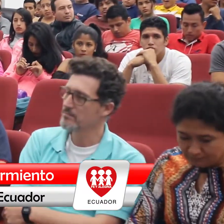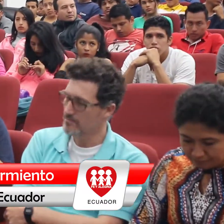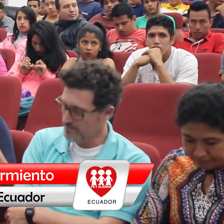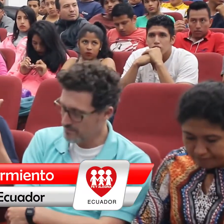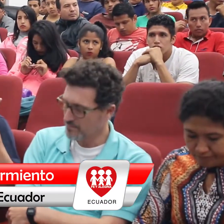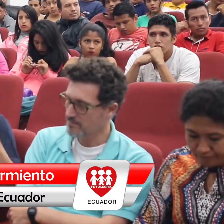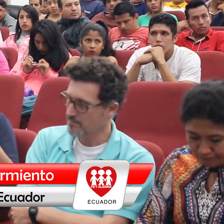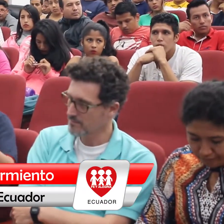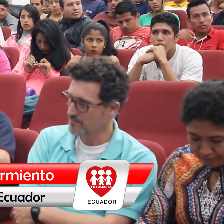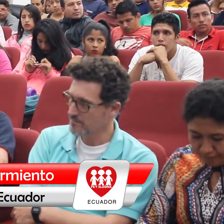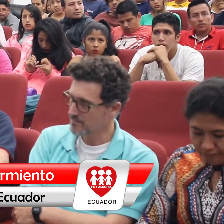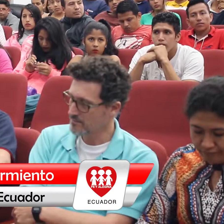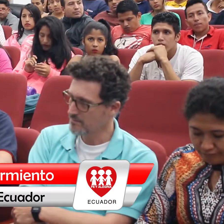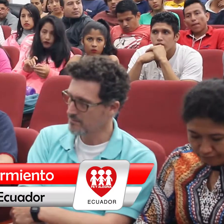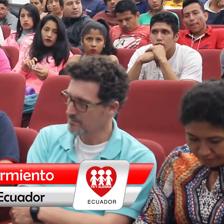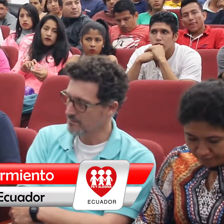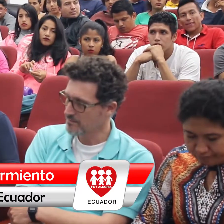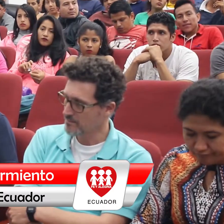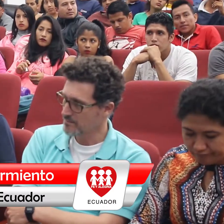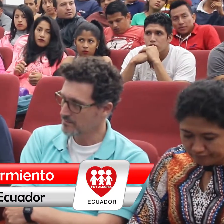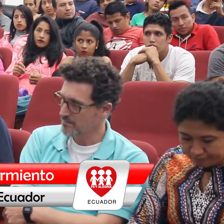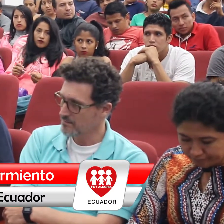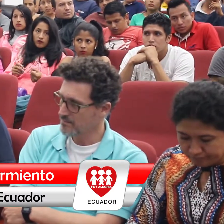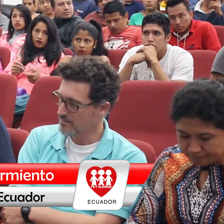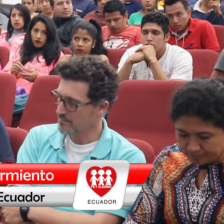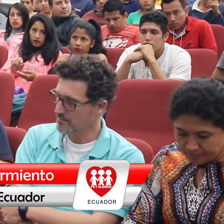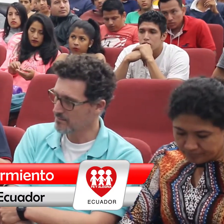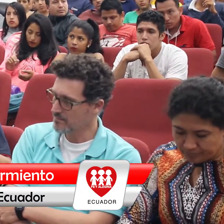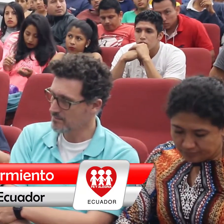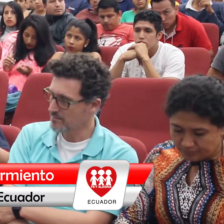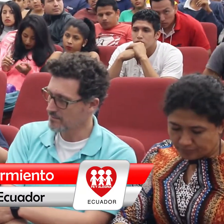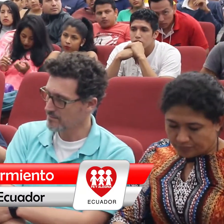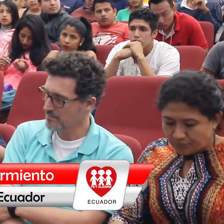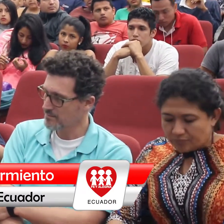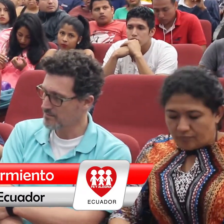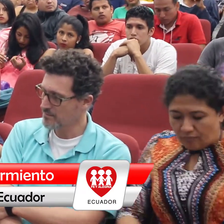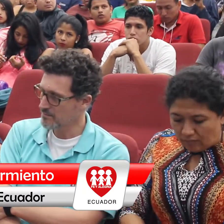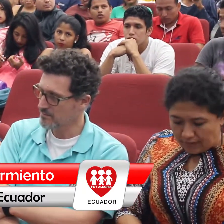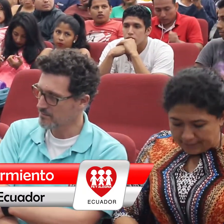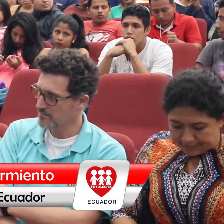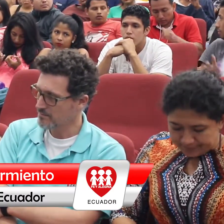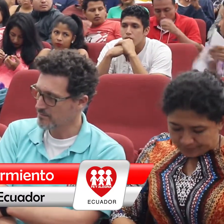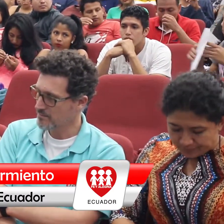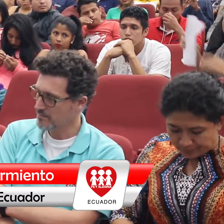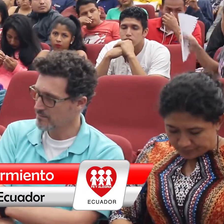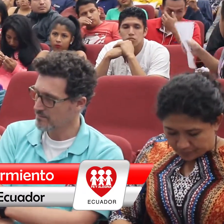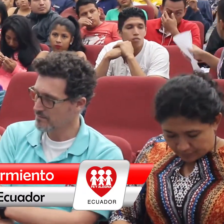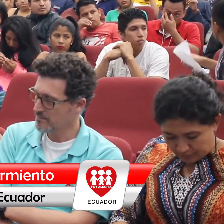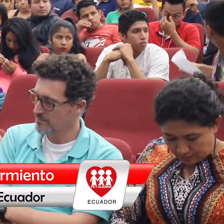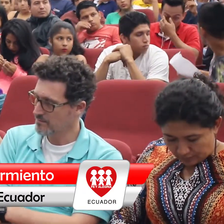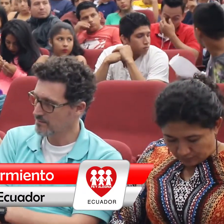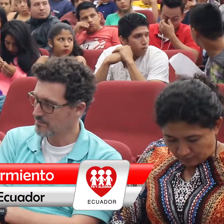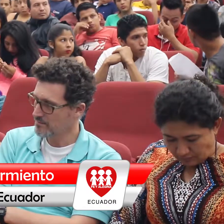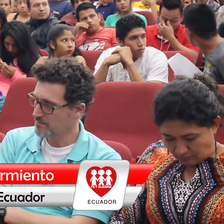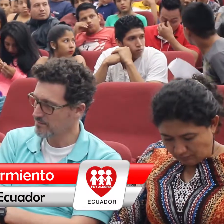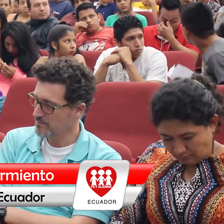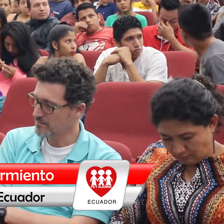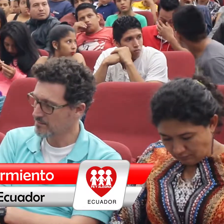sordos y de docentes sordos porque claro históricamente la educación para esas personas ha sido